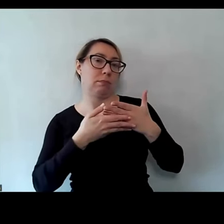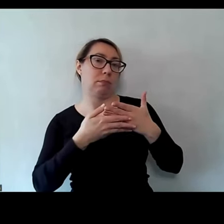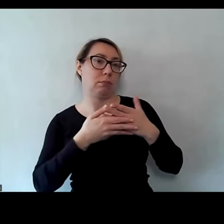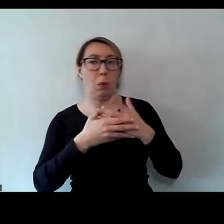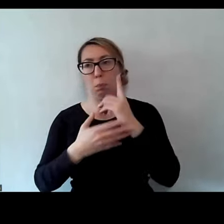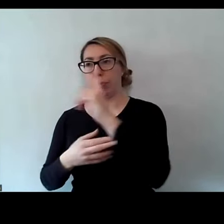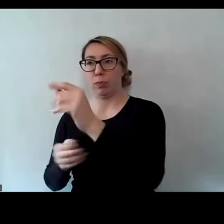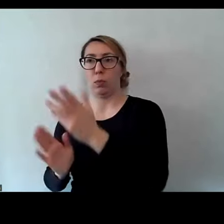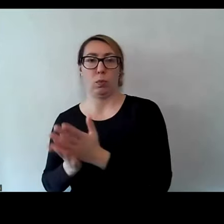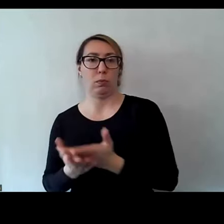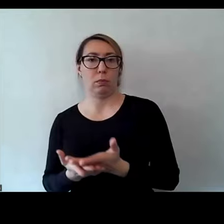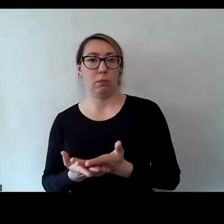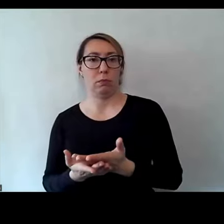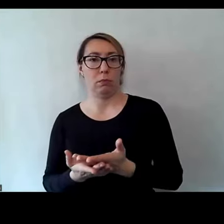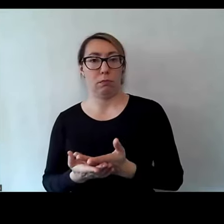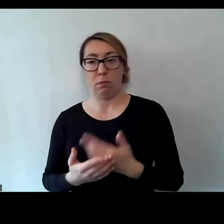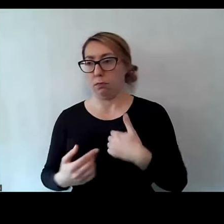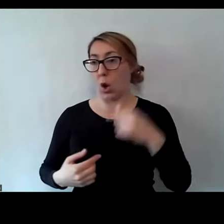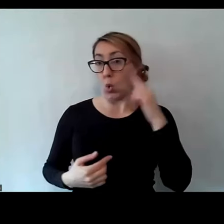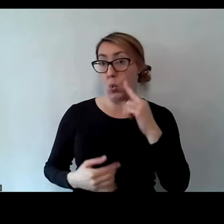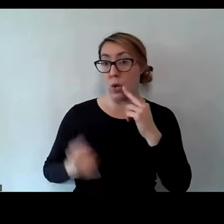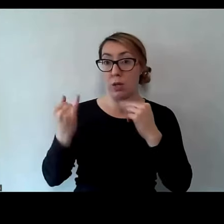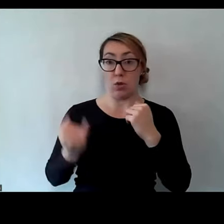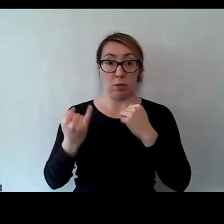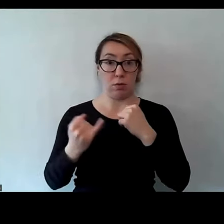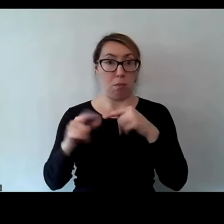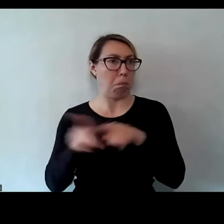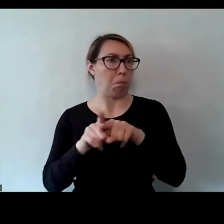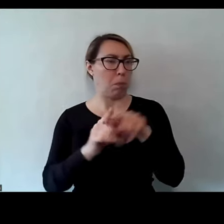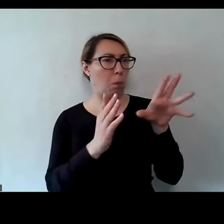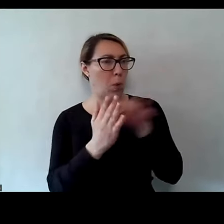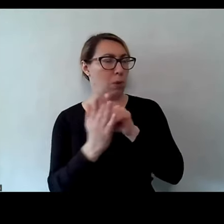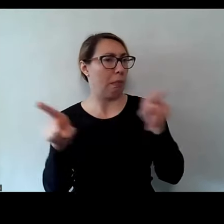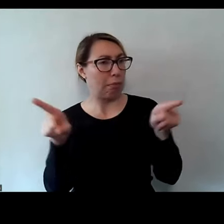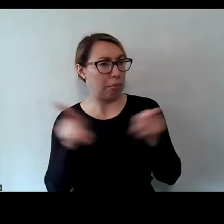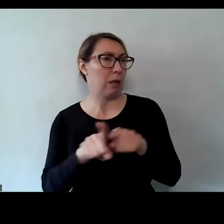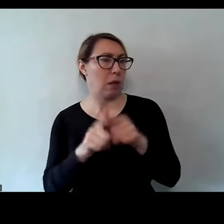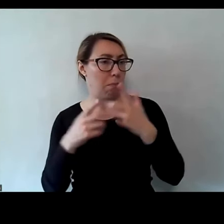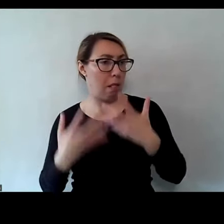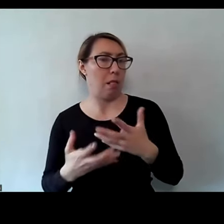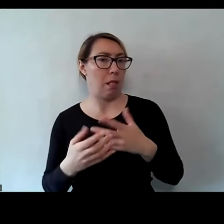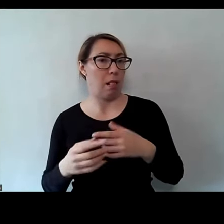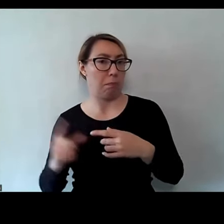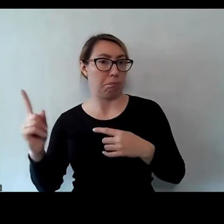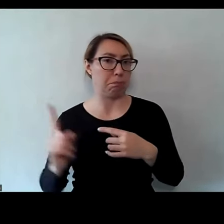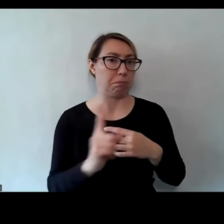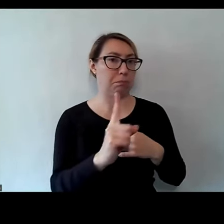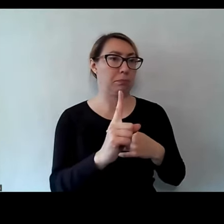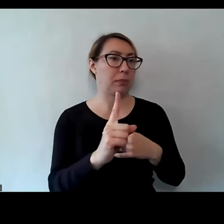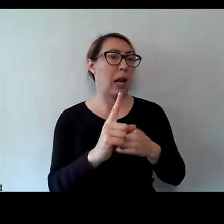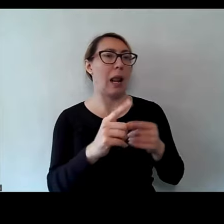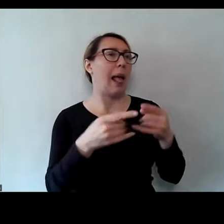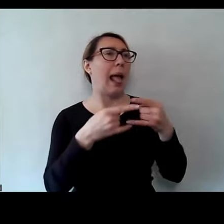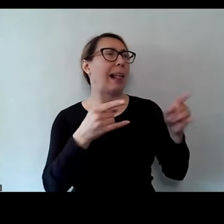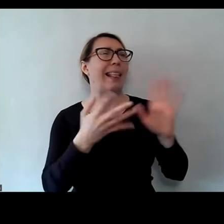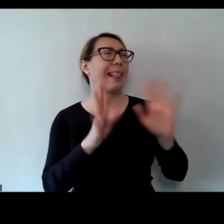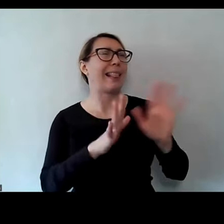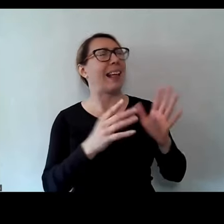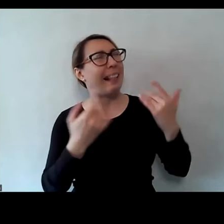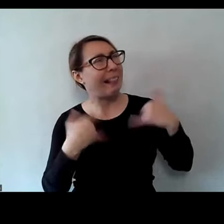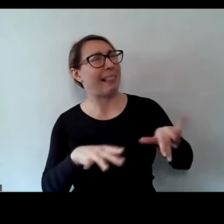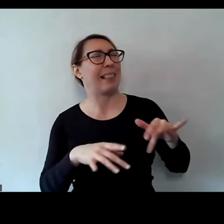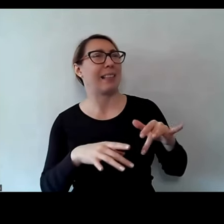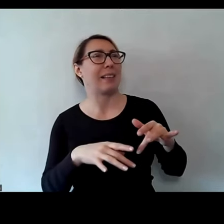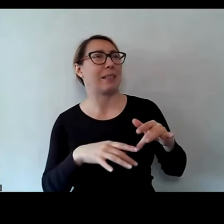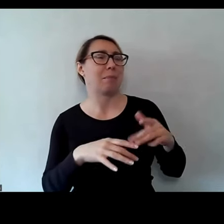odchodzi. I teraz to głuche dziecko chciałoby przejść przez ten sam proces, ale nie chce grześka, bo nie lubi grześka,